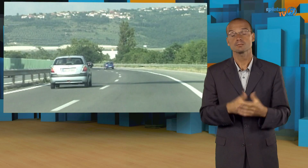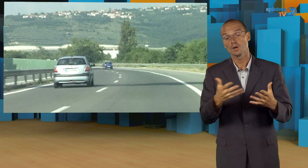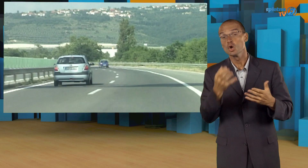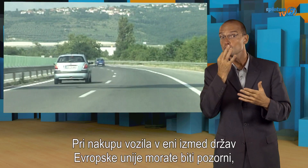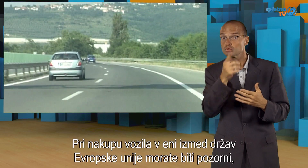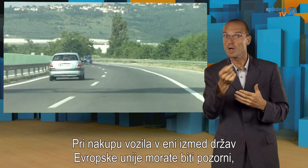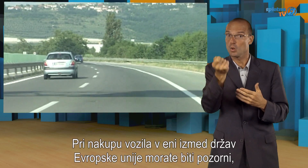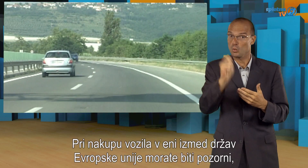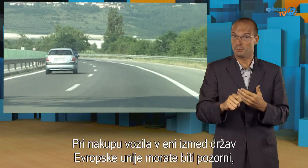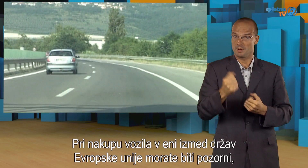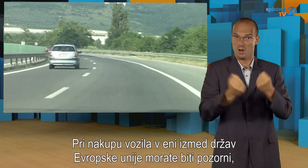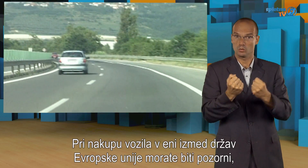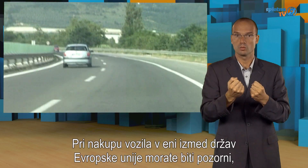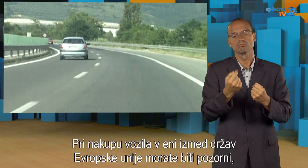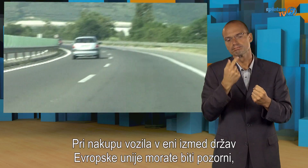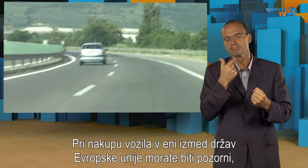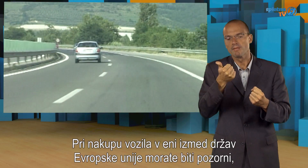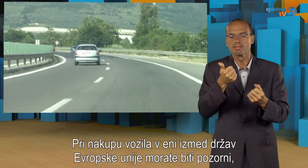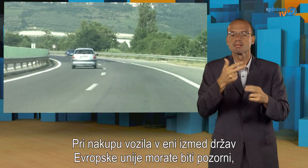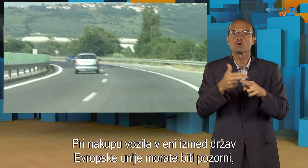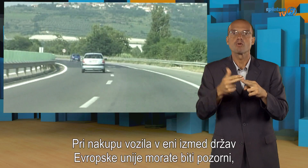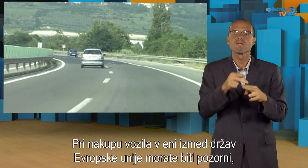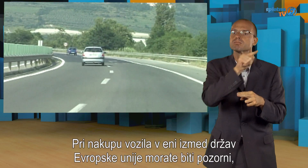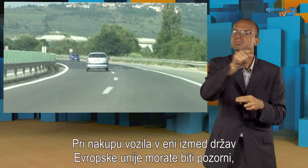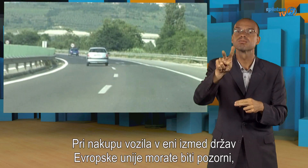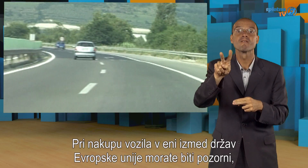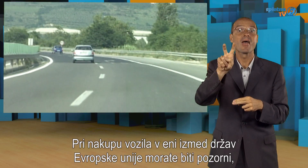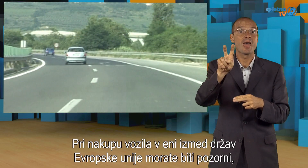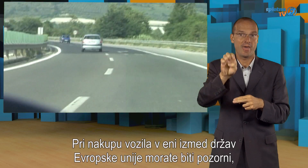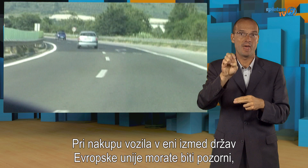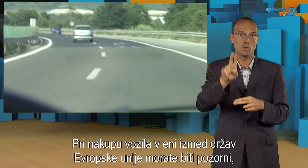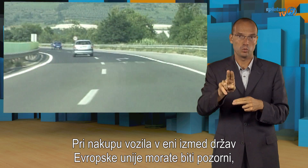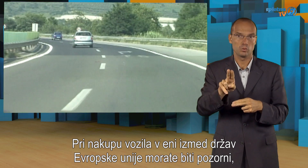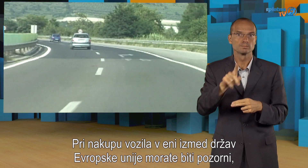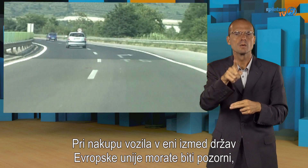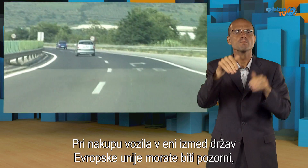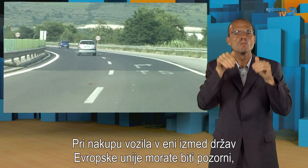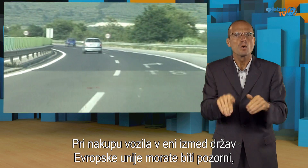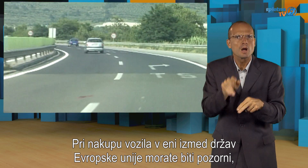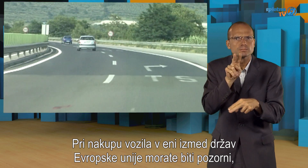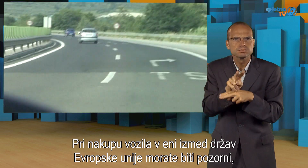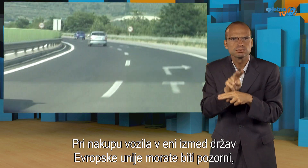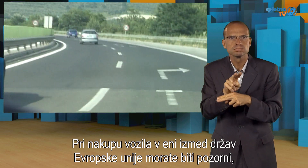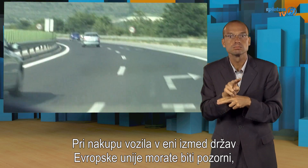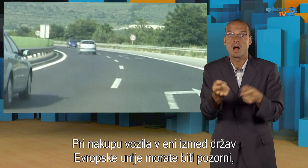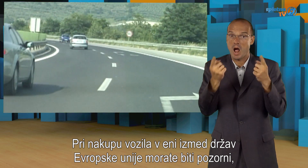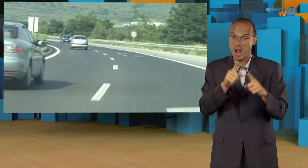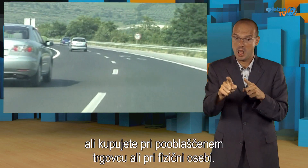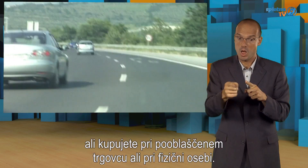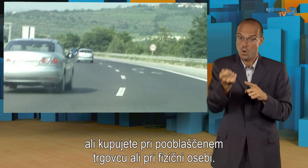Pri nakupu vozila v eni izmed države Evropske unije morate biti pozorni ali kupujete pri pooblaščenem trgovcu ali